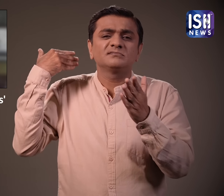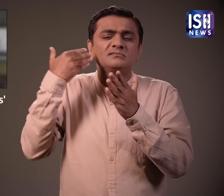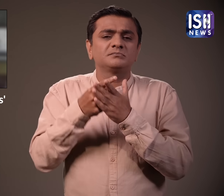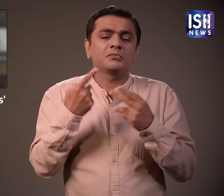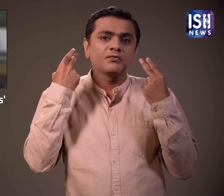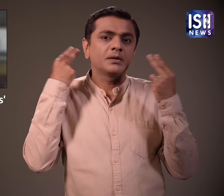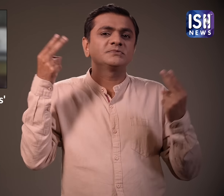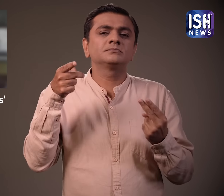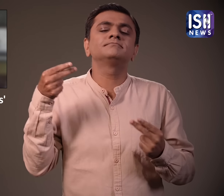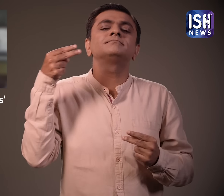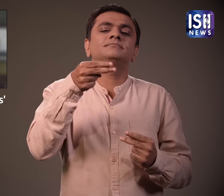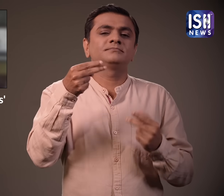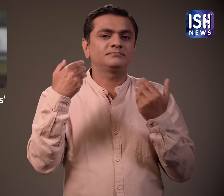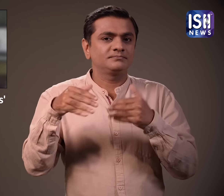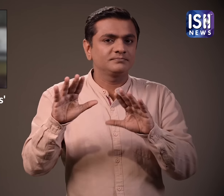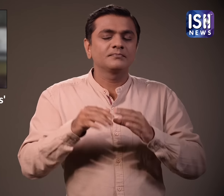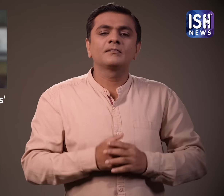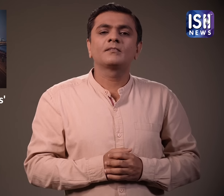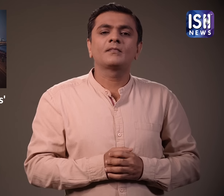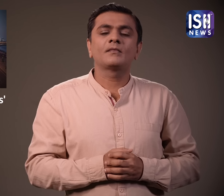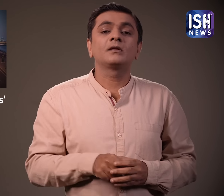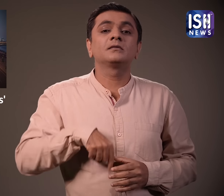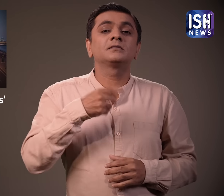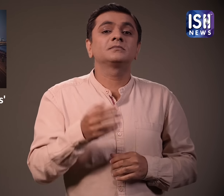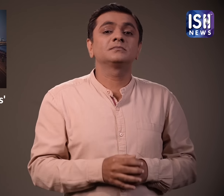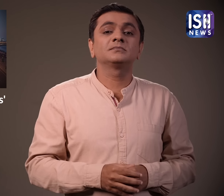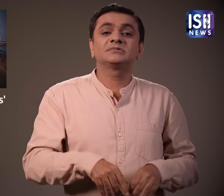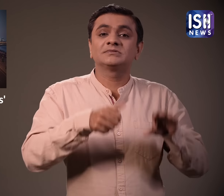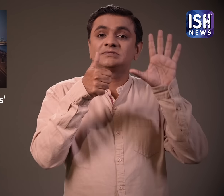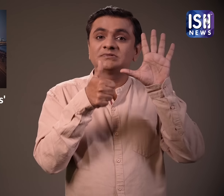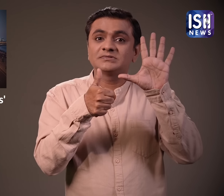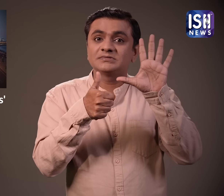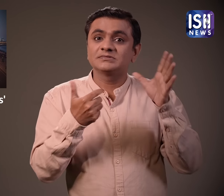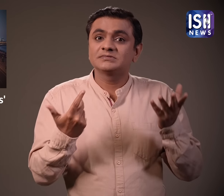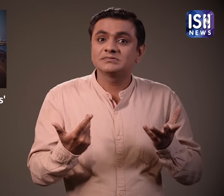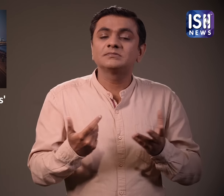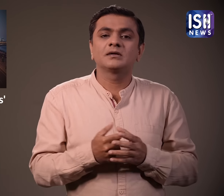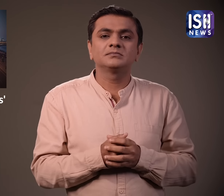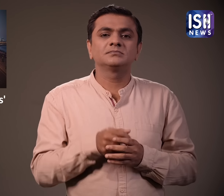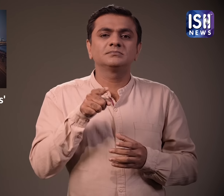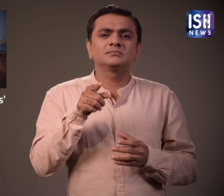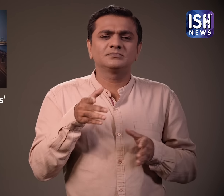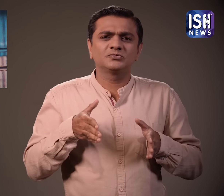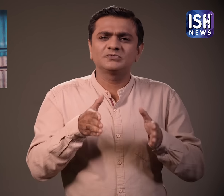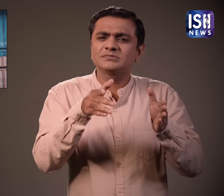है। सैंडर्स रोड का नाम बदल कर डोंगरी किया